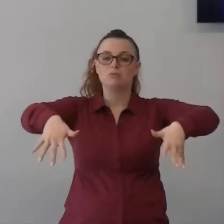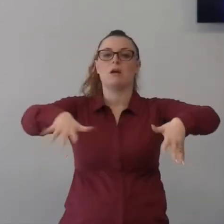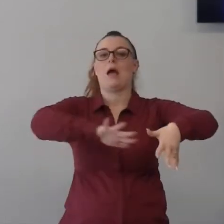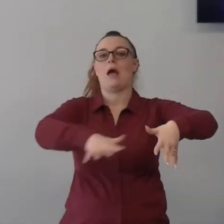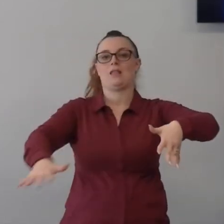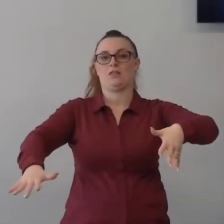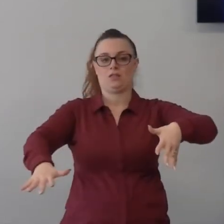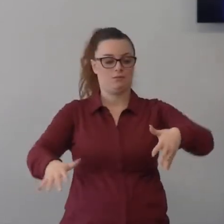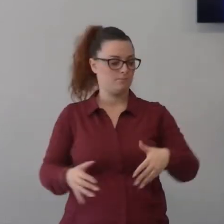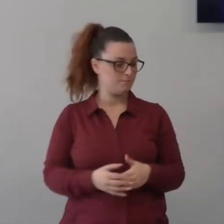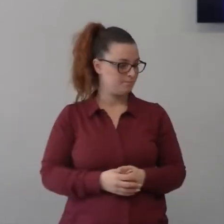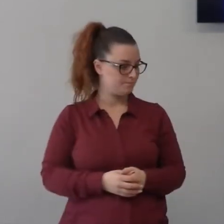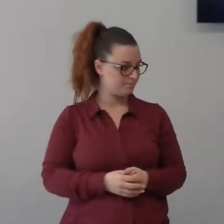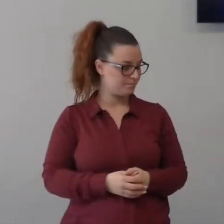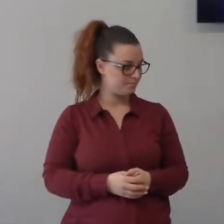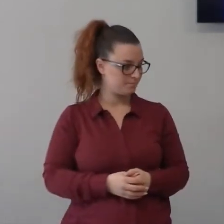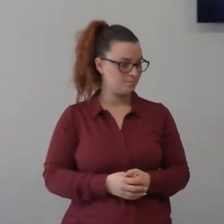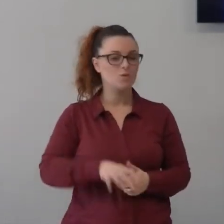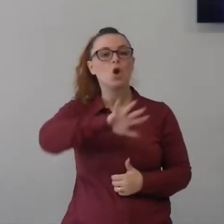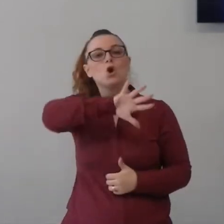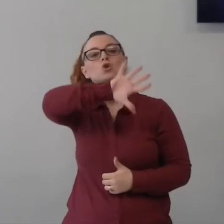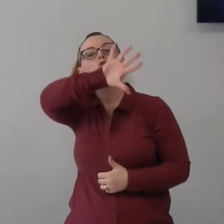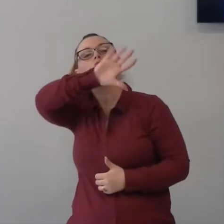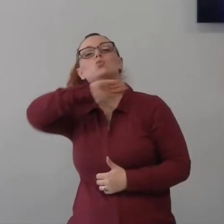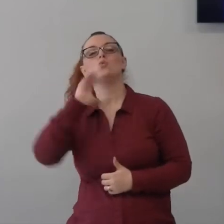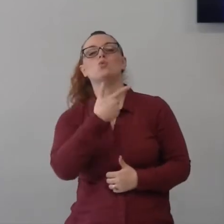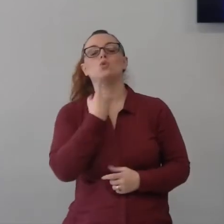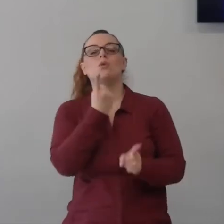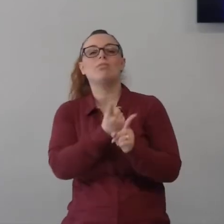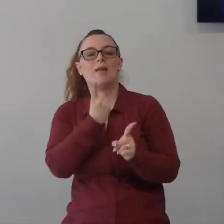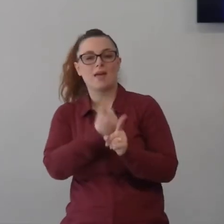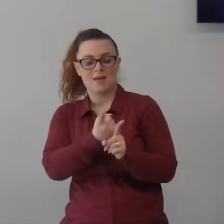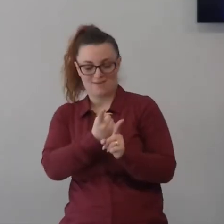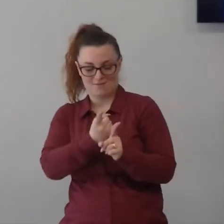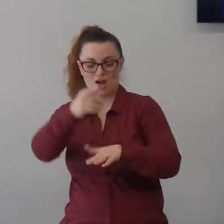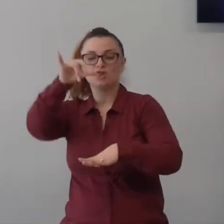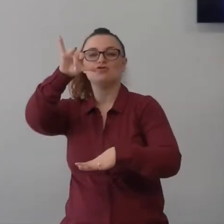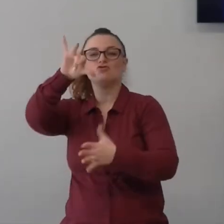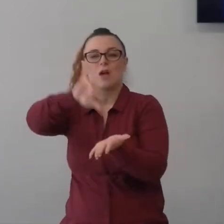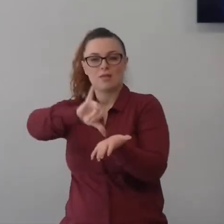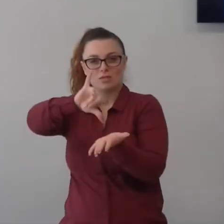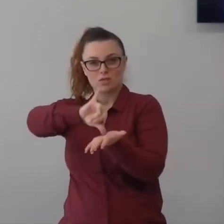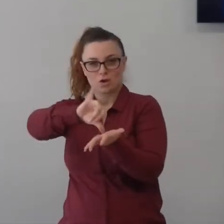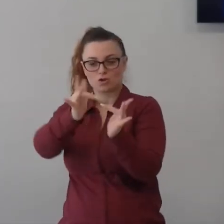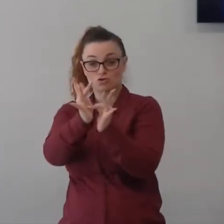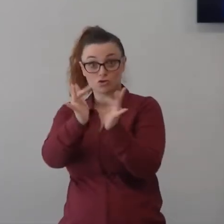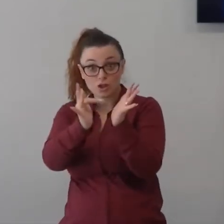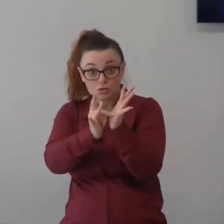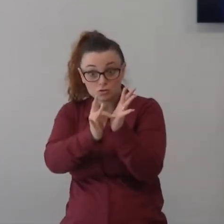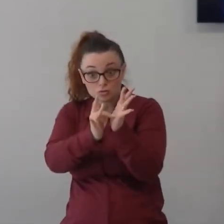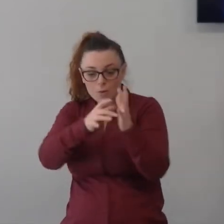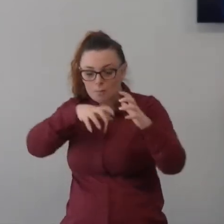basato su Gesù deve ruotare attorno a Gesù e deve avere come fine la